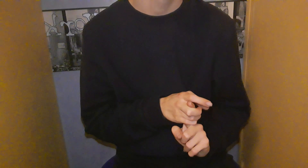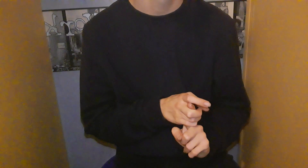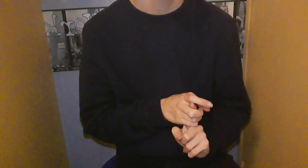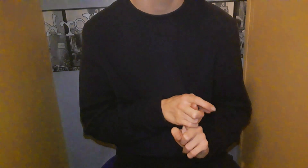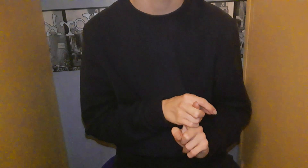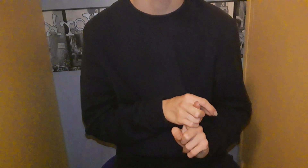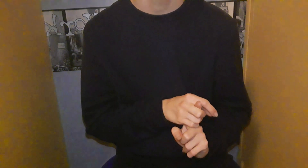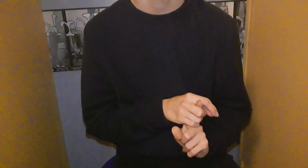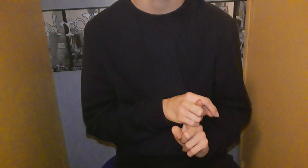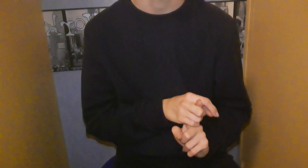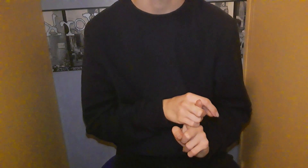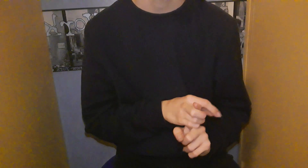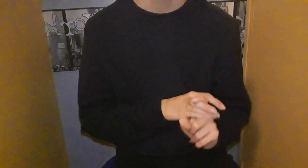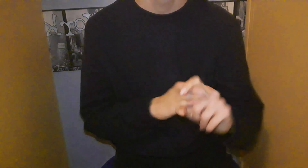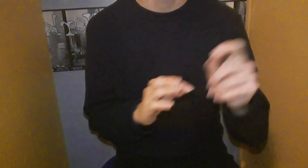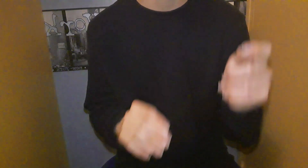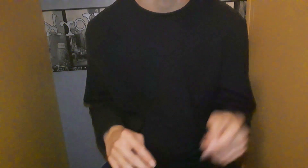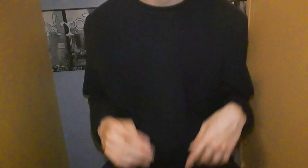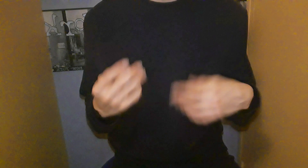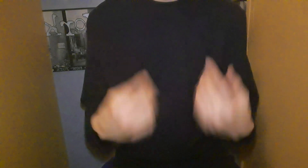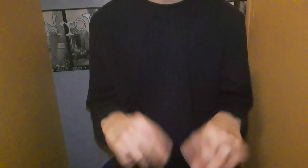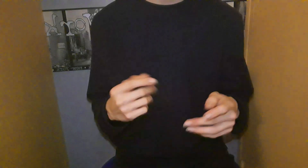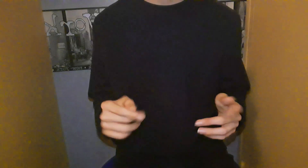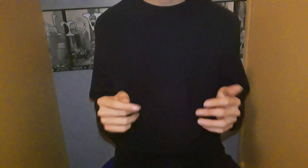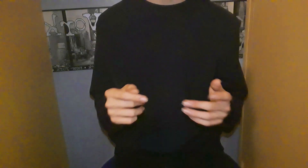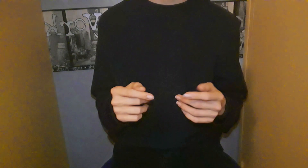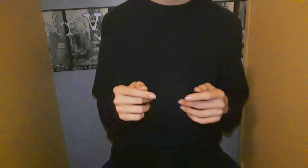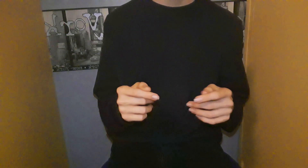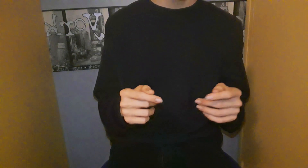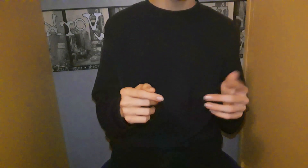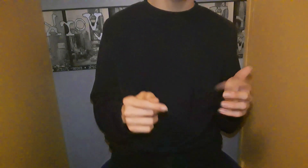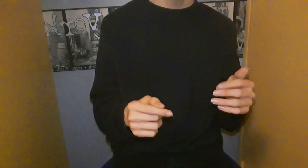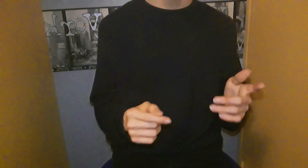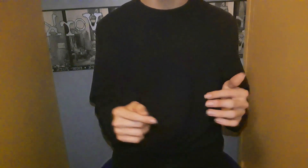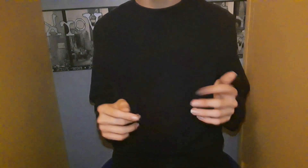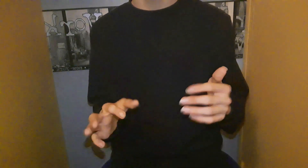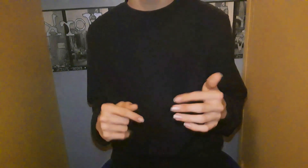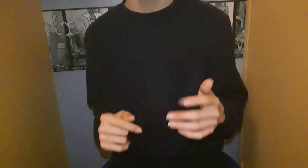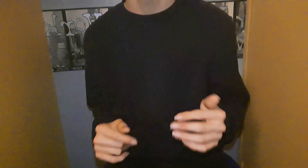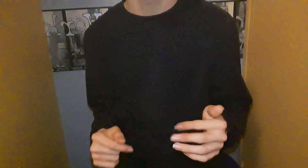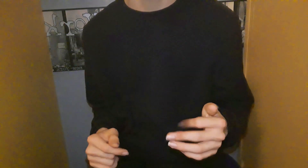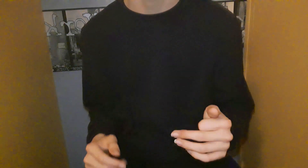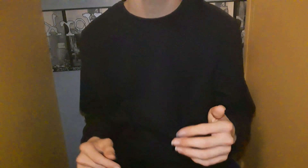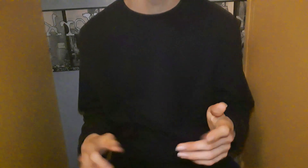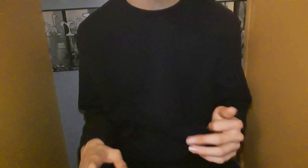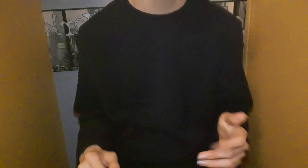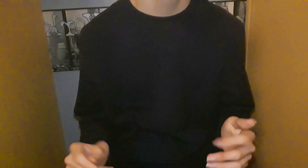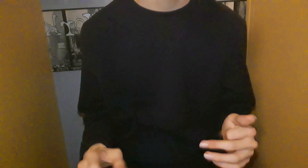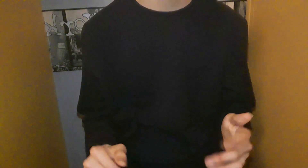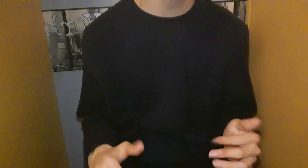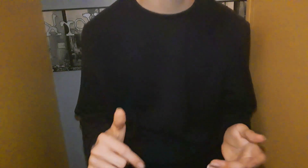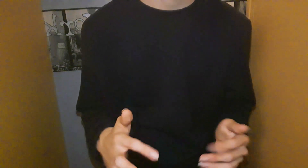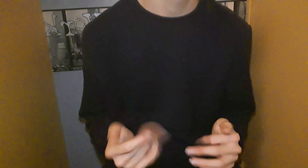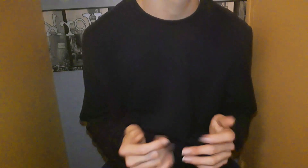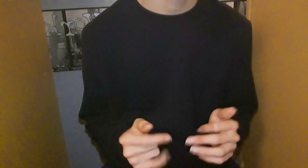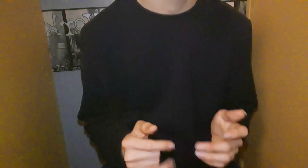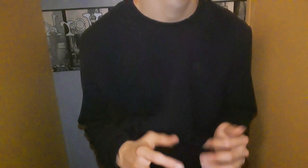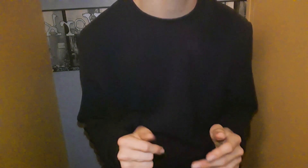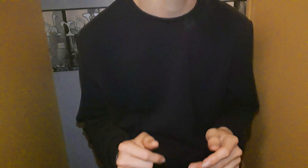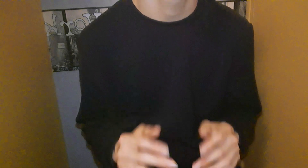Je sais pas, en fait Bon, on verra Mais normalement, il a une vidéo par rapport à Noël Qui est prévue par ça Pour ça Donc, voilà J